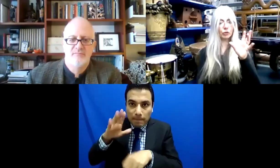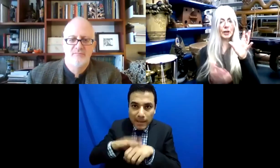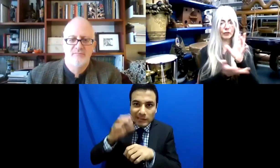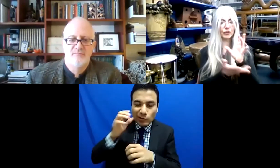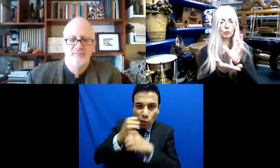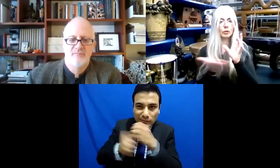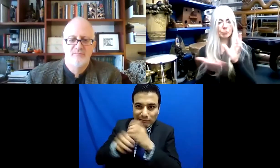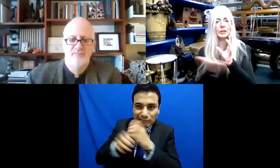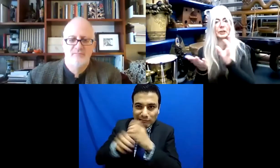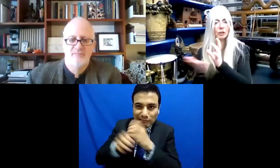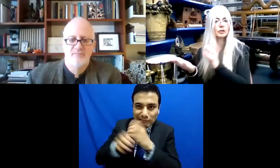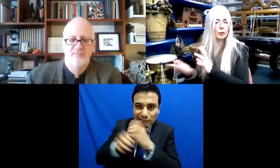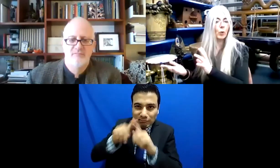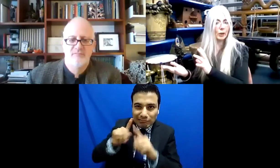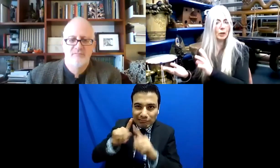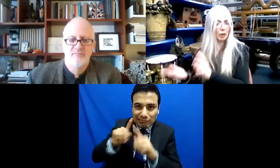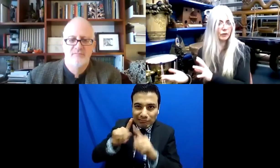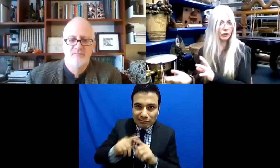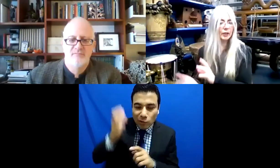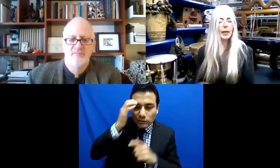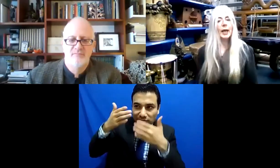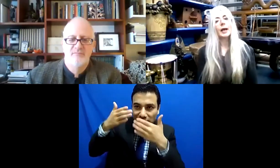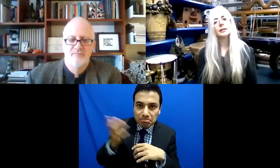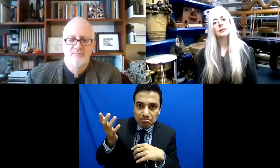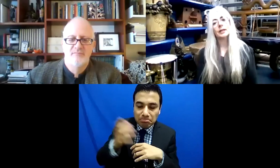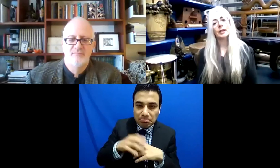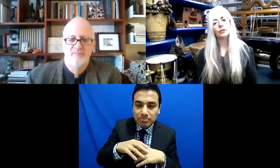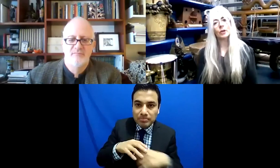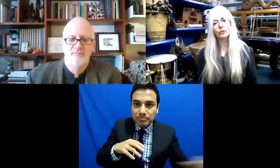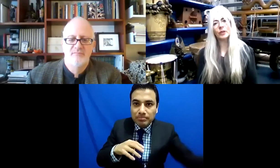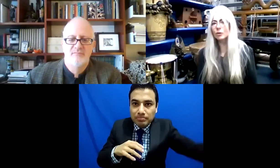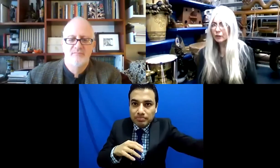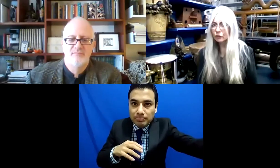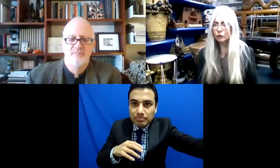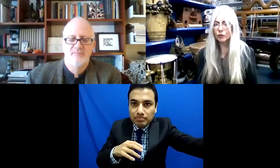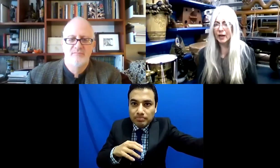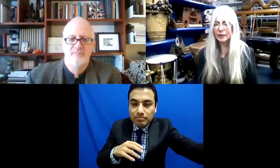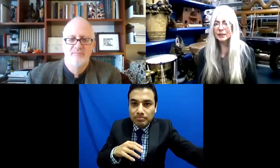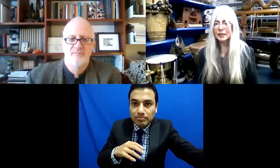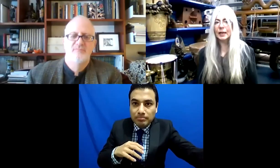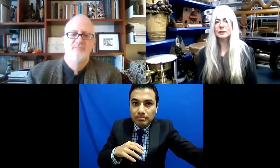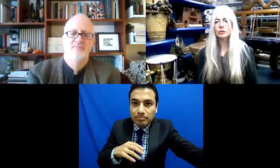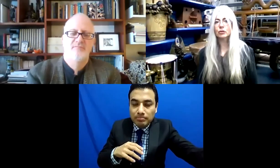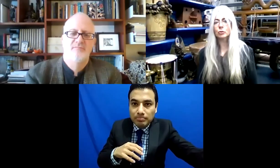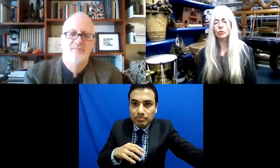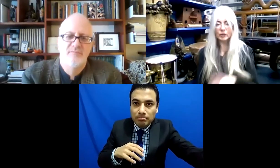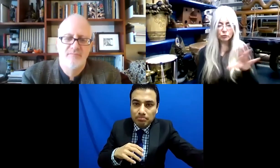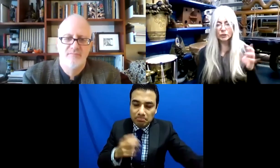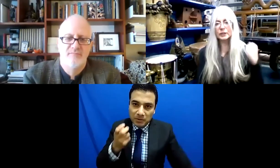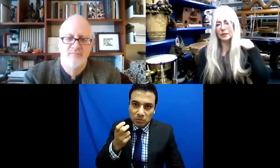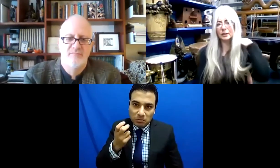simplemente para asegurarme de que todo estaba bien cubierto en ese sentido. Y eso